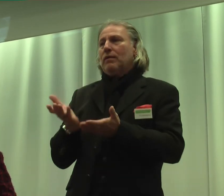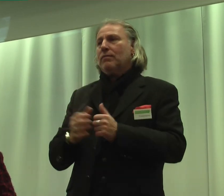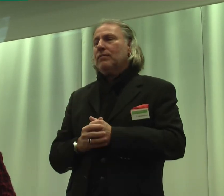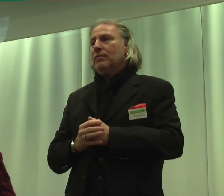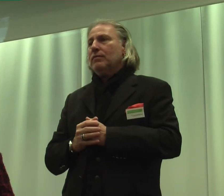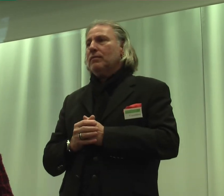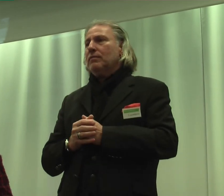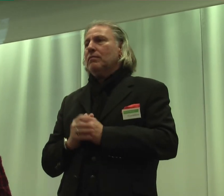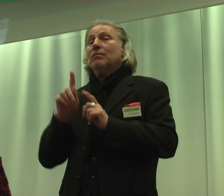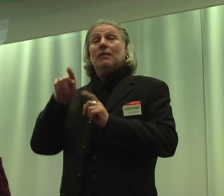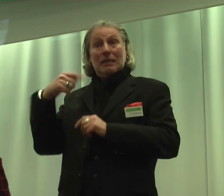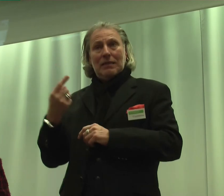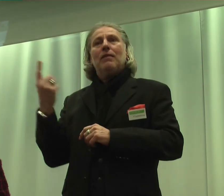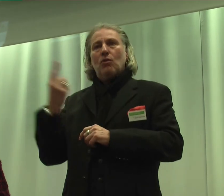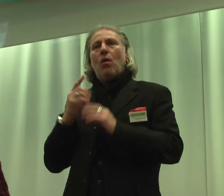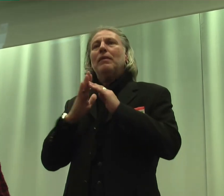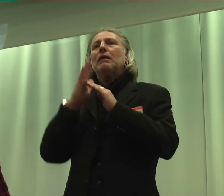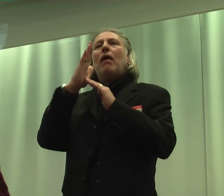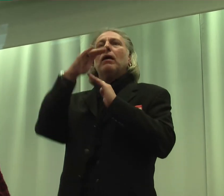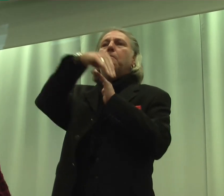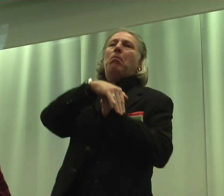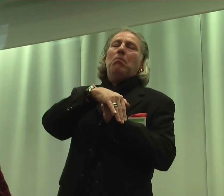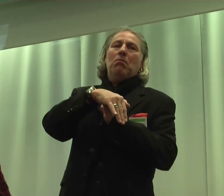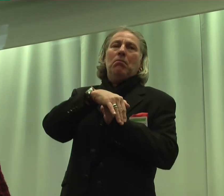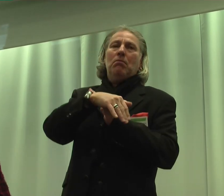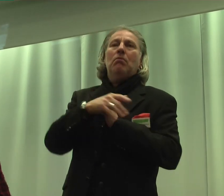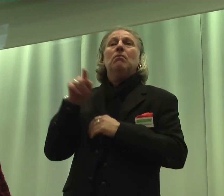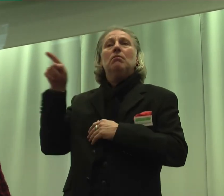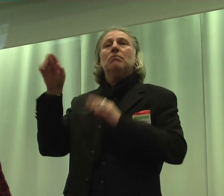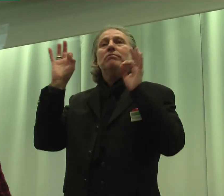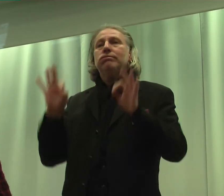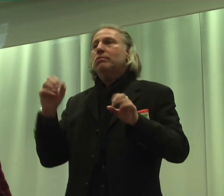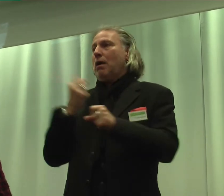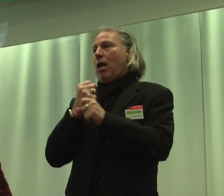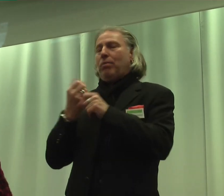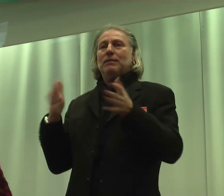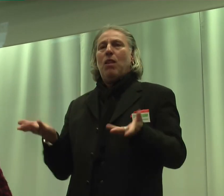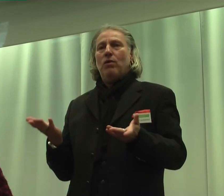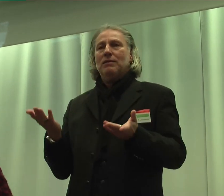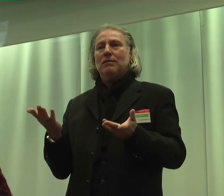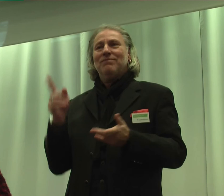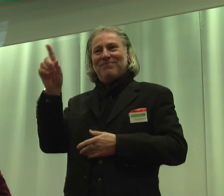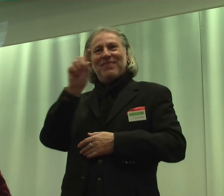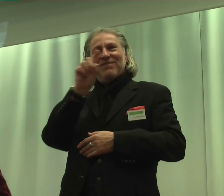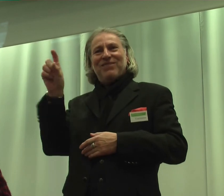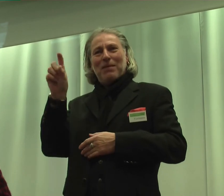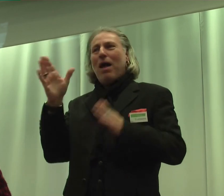Dann kommt der Karriere-Knick. Sie wird arbeitslos, der Inhaber der kleinen Firma